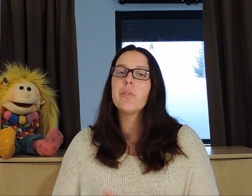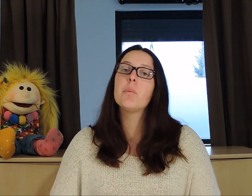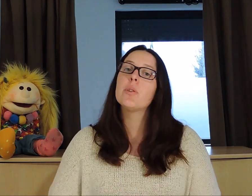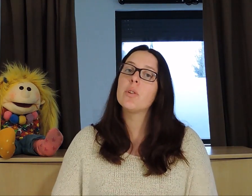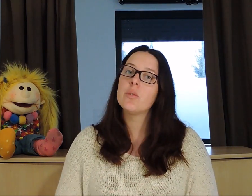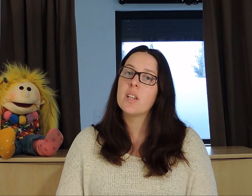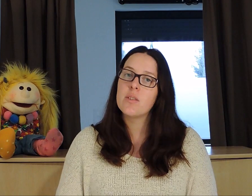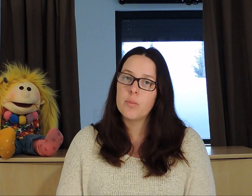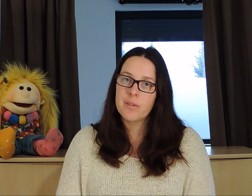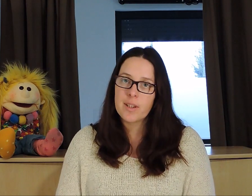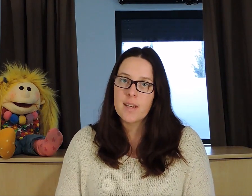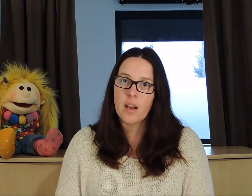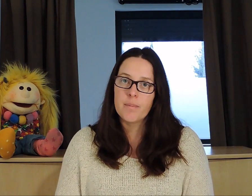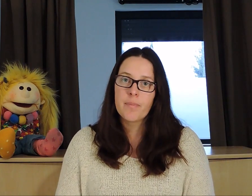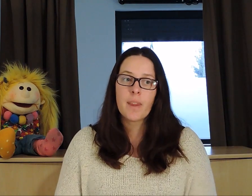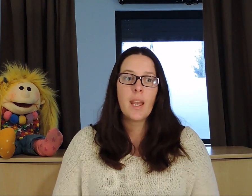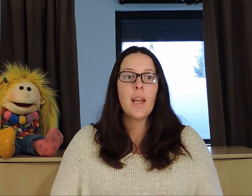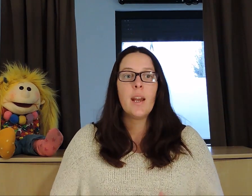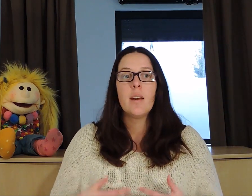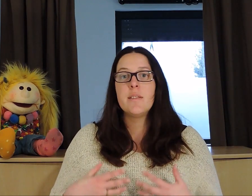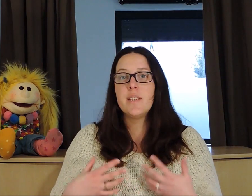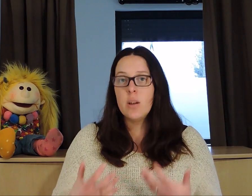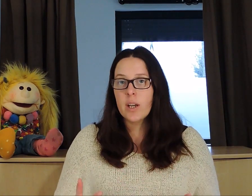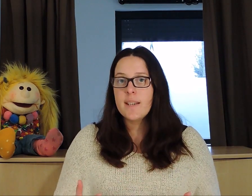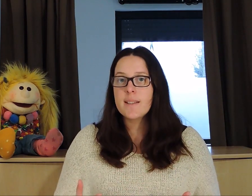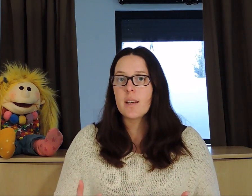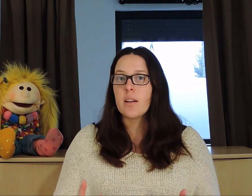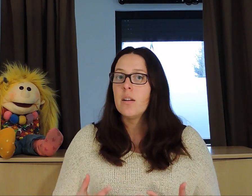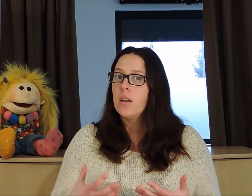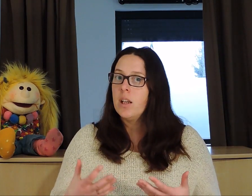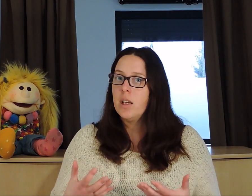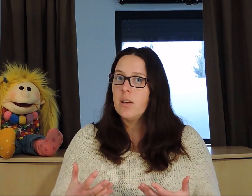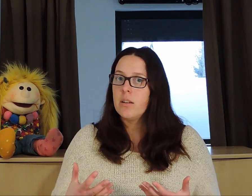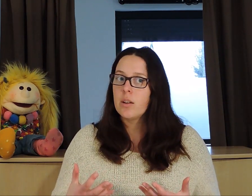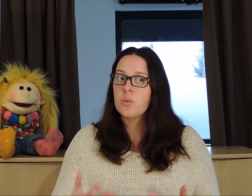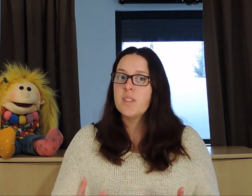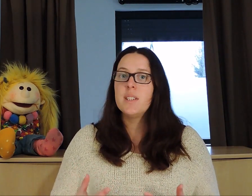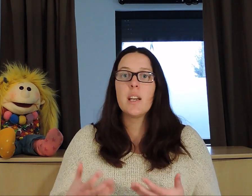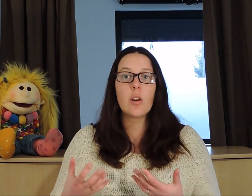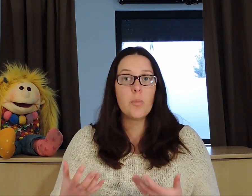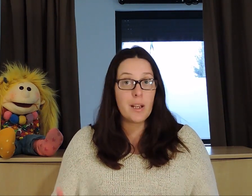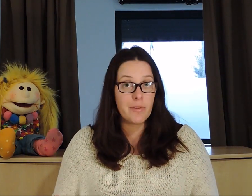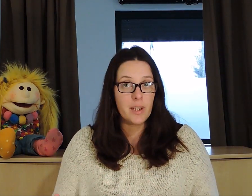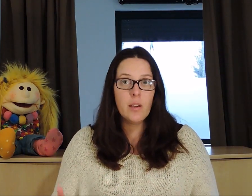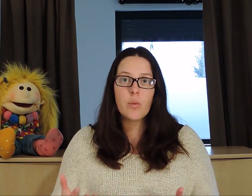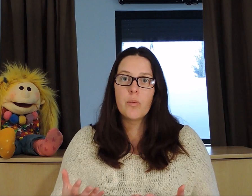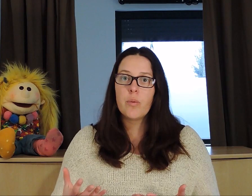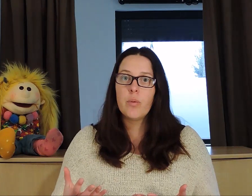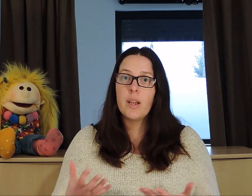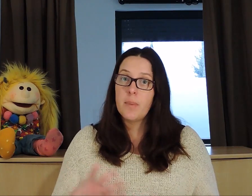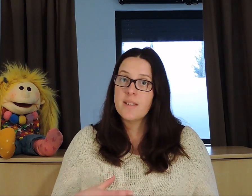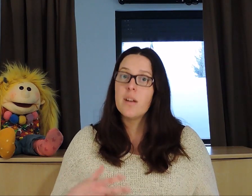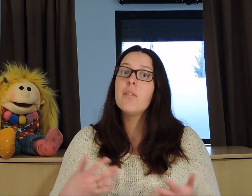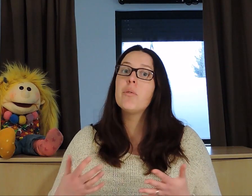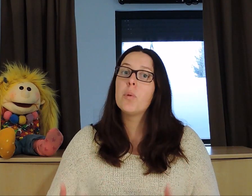enfant porteur de trisomie 21. Si le risque est considéré comme élevé, les médecins vont